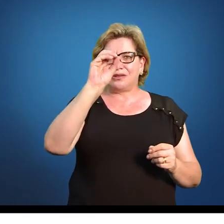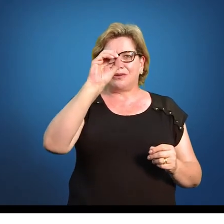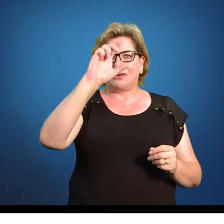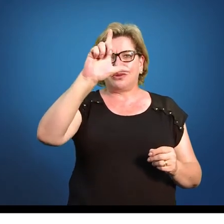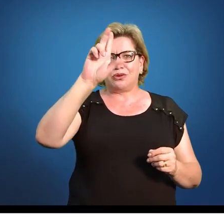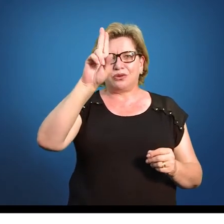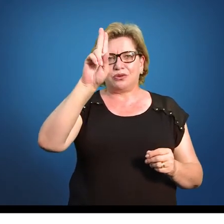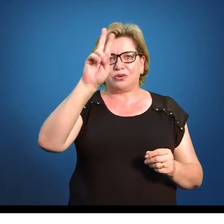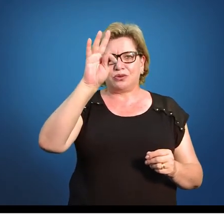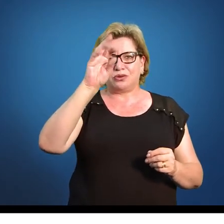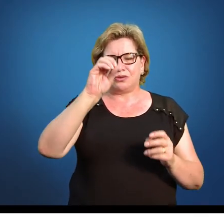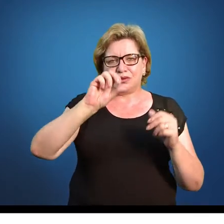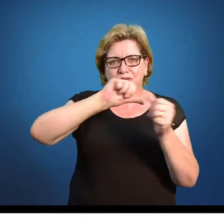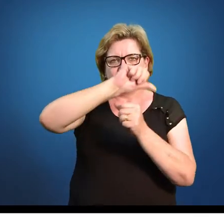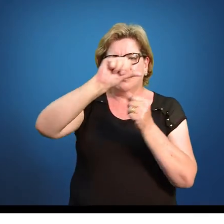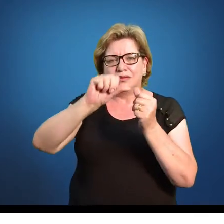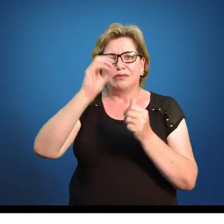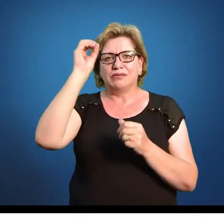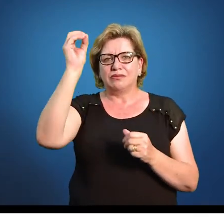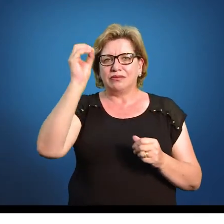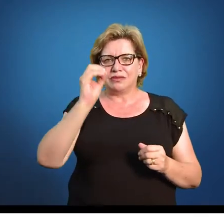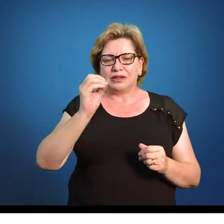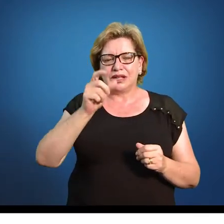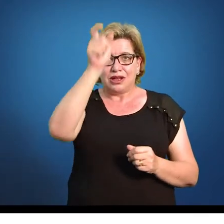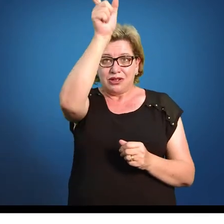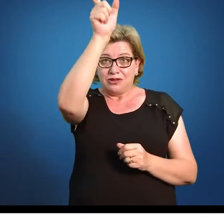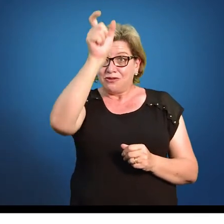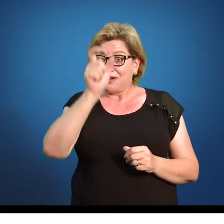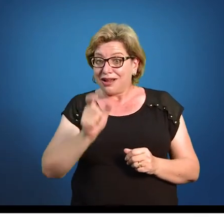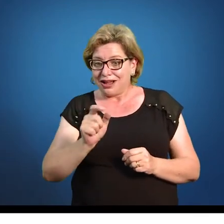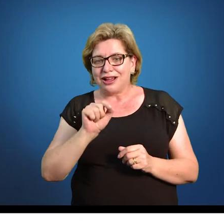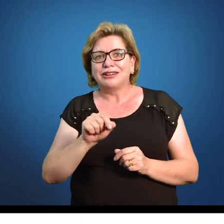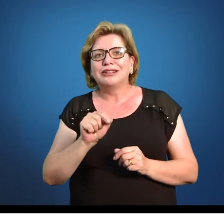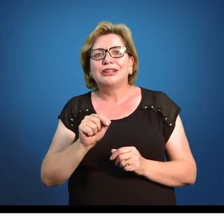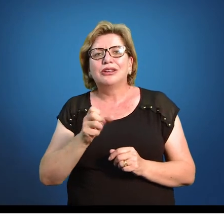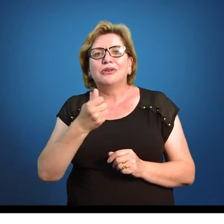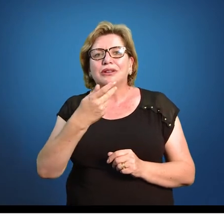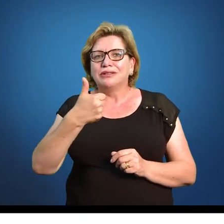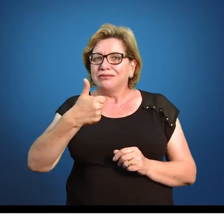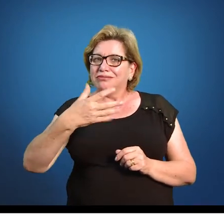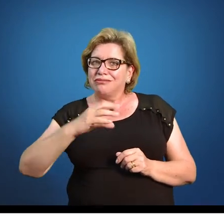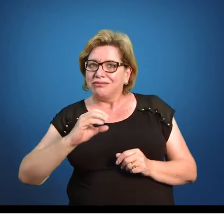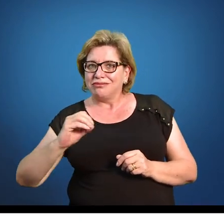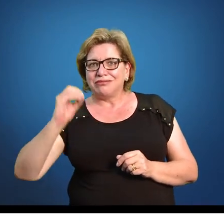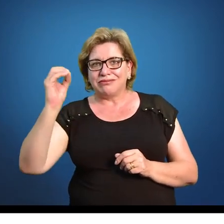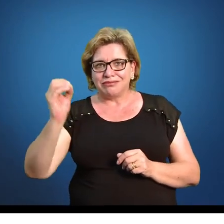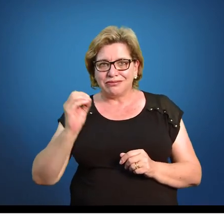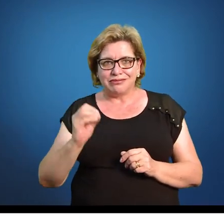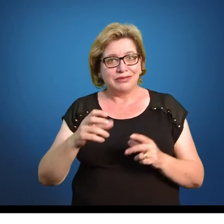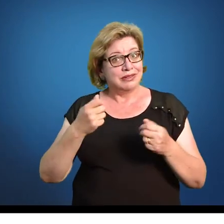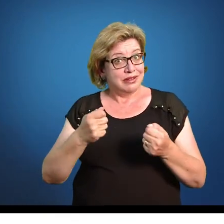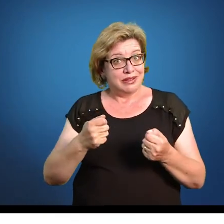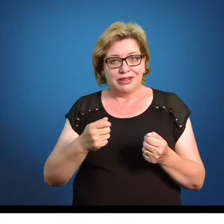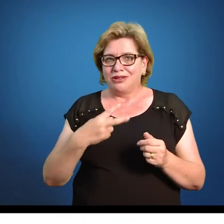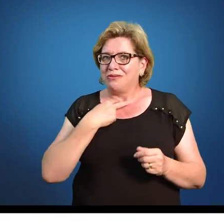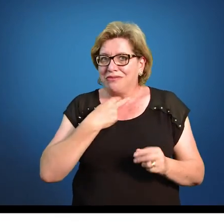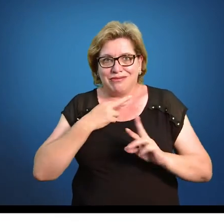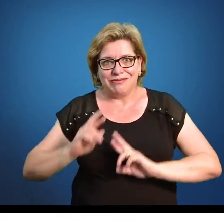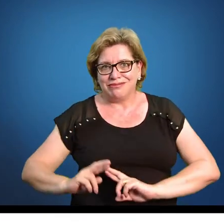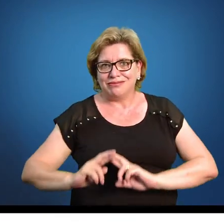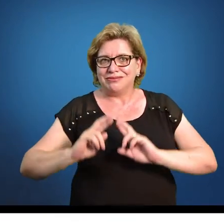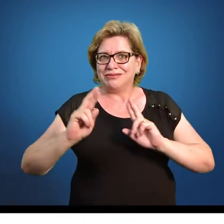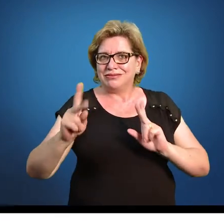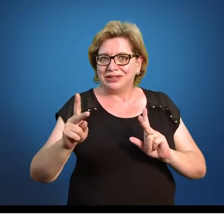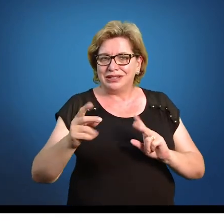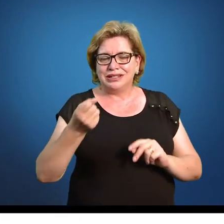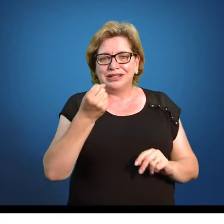hora que eu somar essa coluna aqui, ela vai ter que fechar quanto? 100%. Não tem como ser diferente. Se o